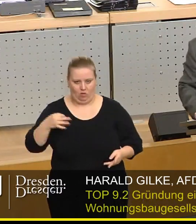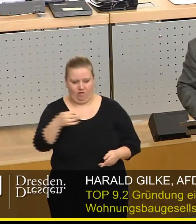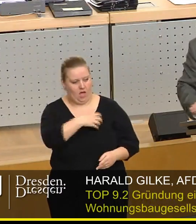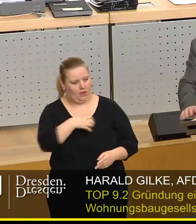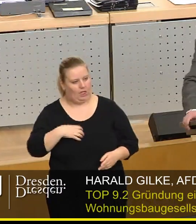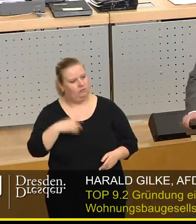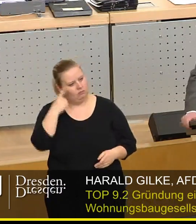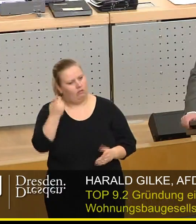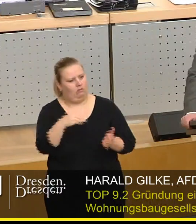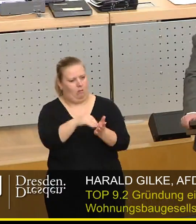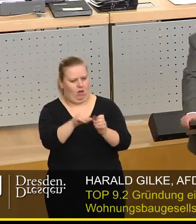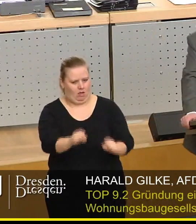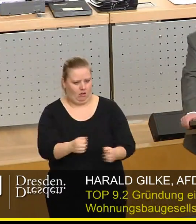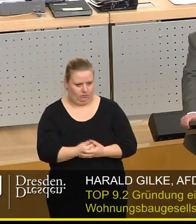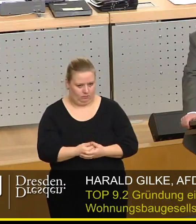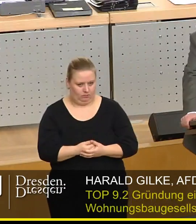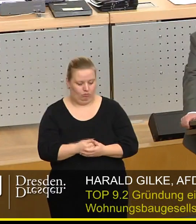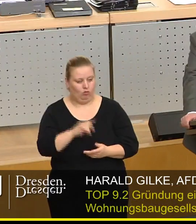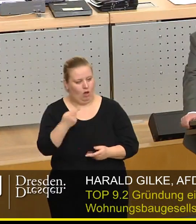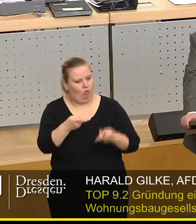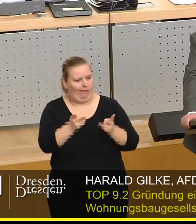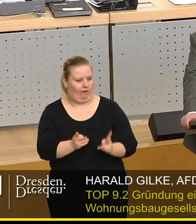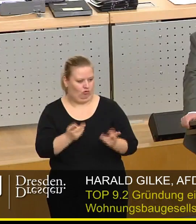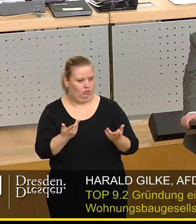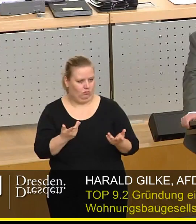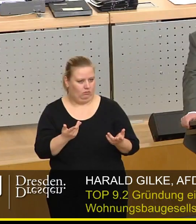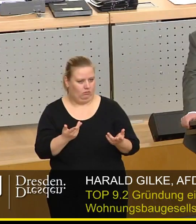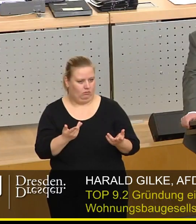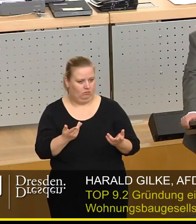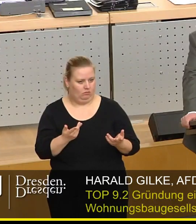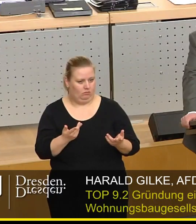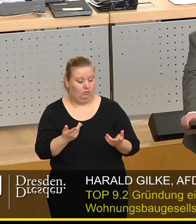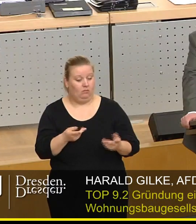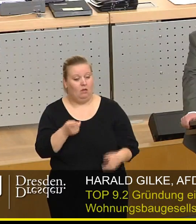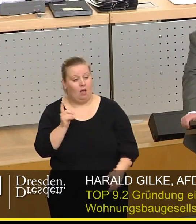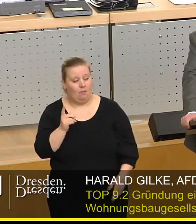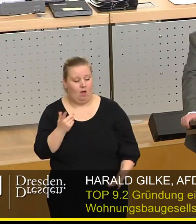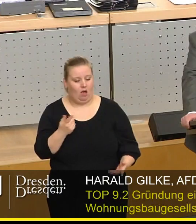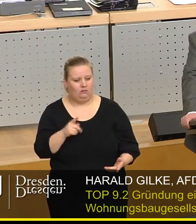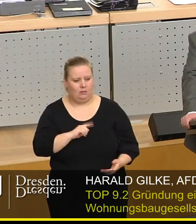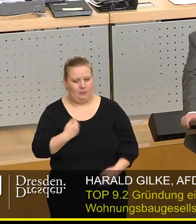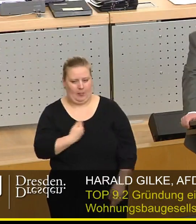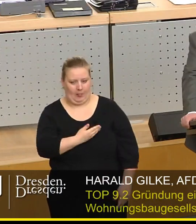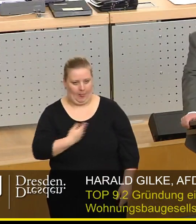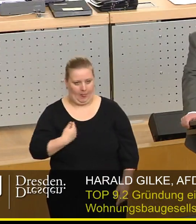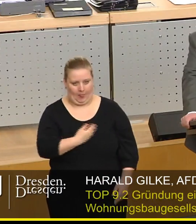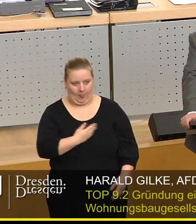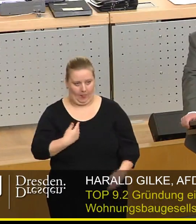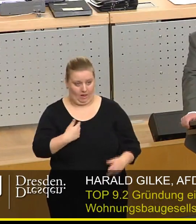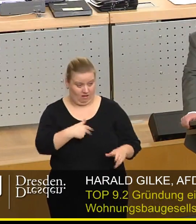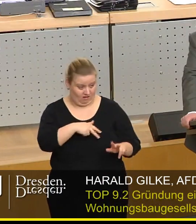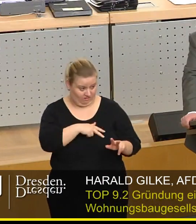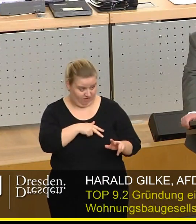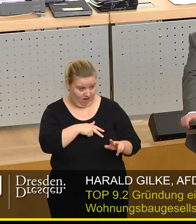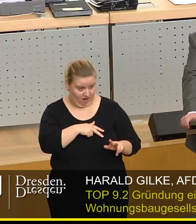Dresdner könnten sich daran beteiligen. Sie hätten auch ein Recht dazu. Allerdings bin ich mir manchmal nicht sicher, sind Sie wirklich alle